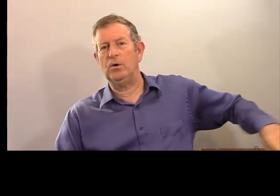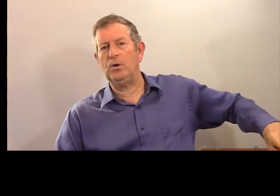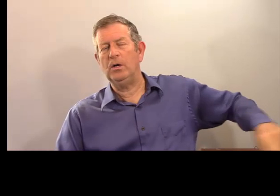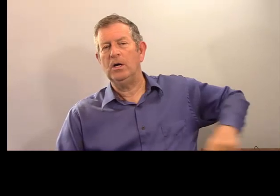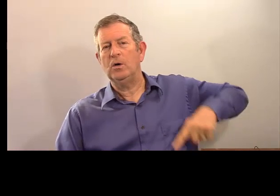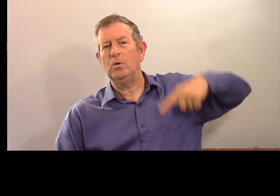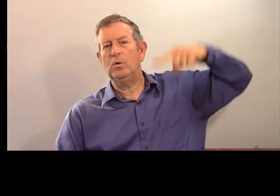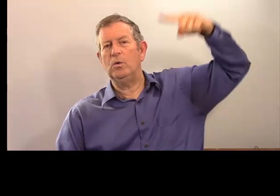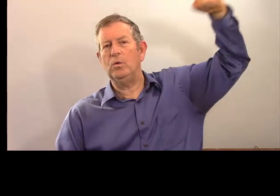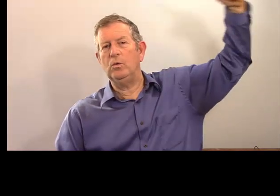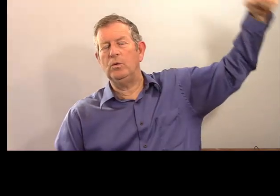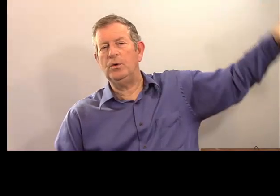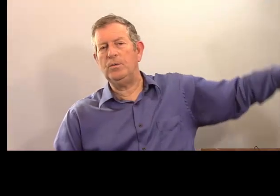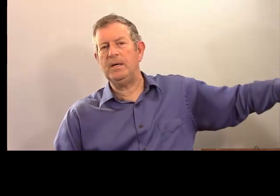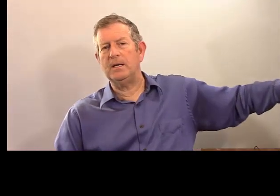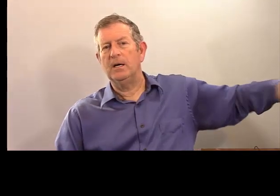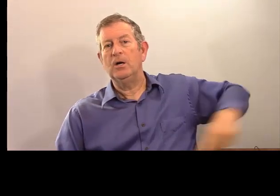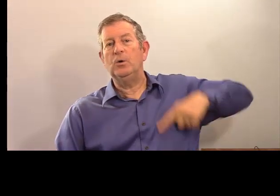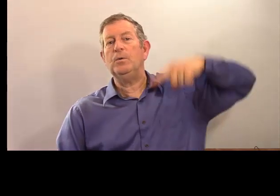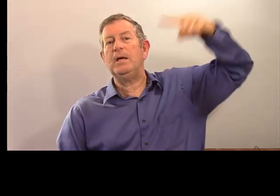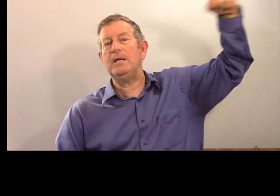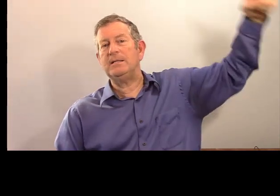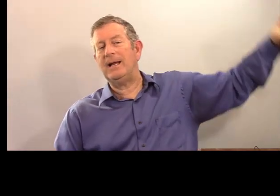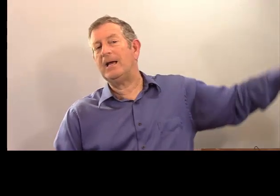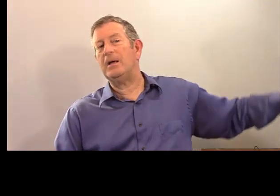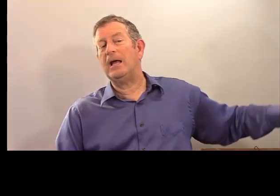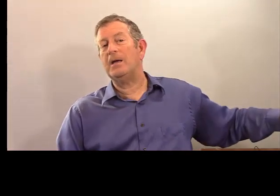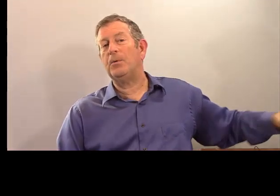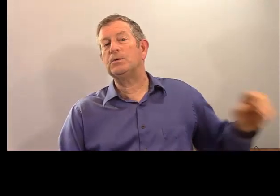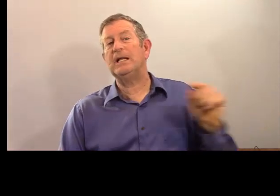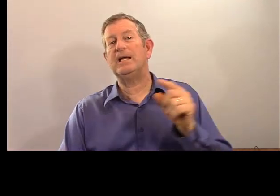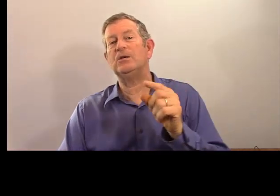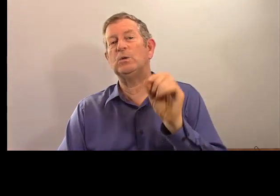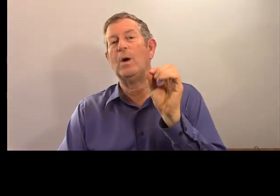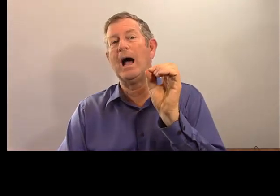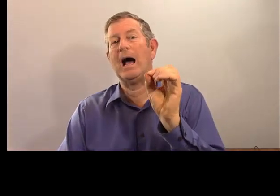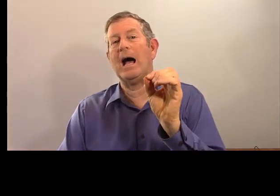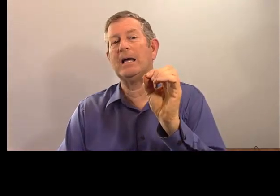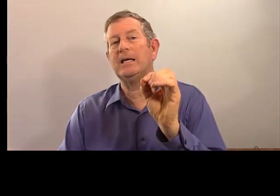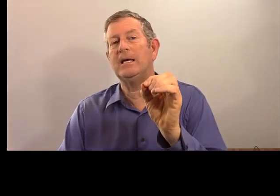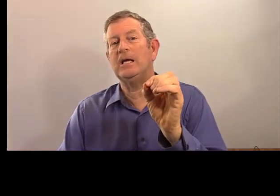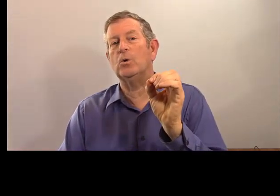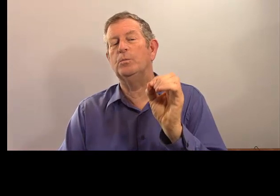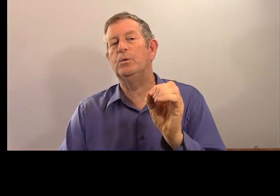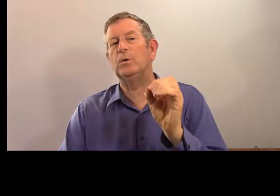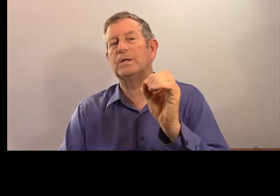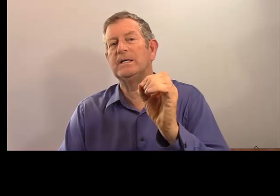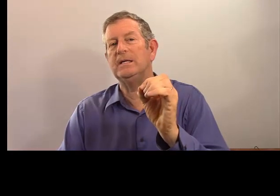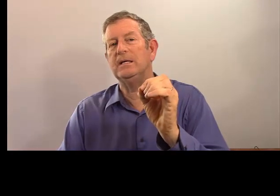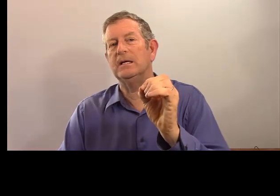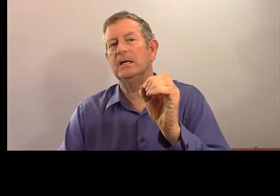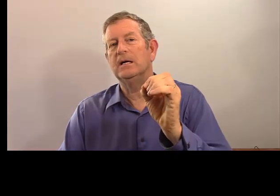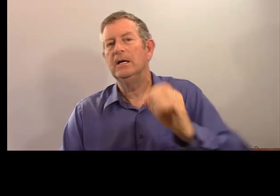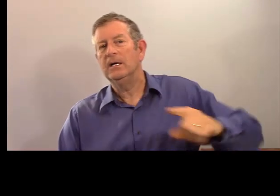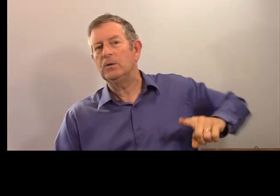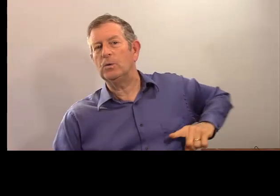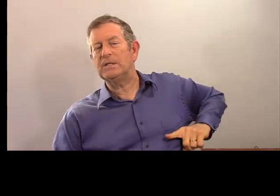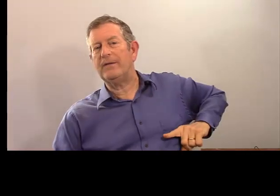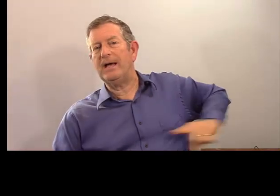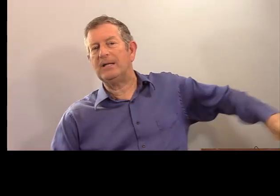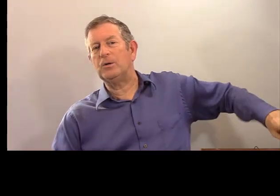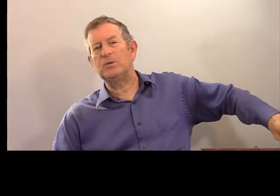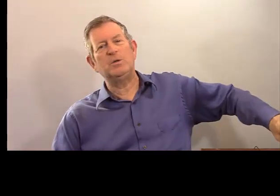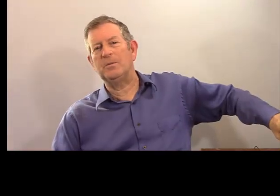c'est le ou lui ? Lui, c'est la réponse à la question à qui ou pour qui ?